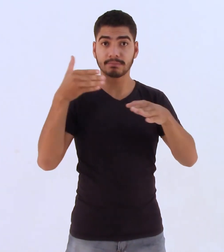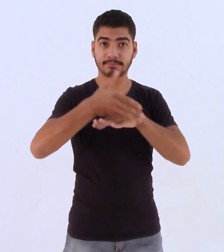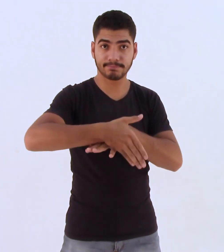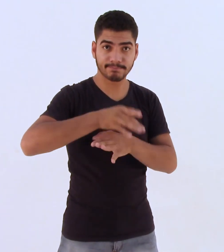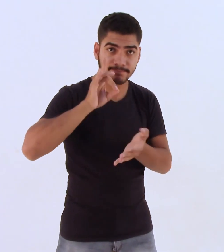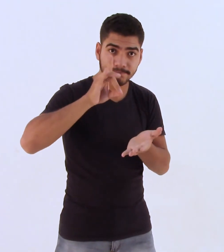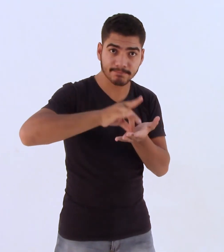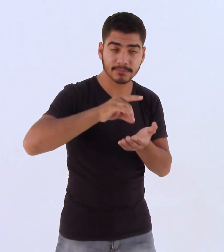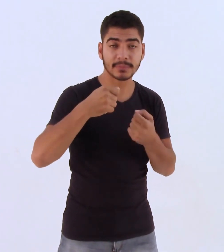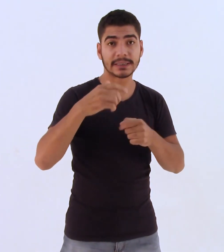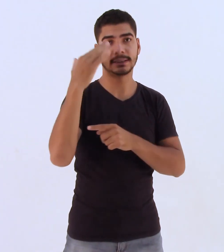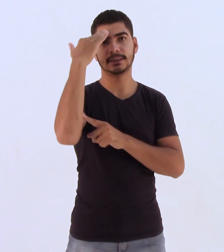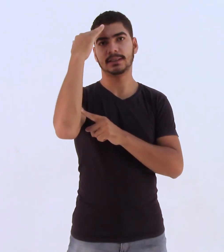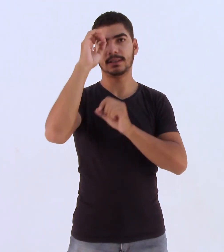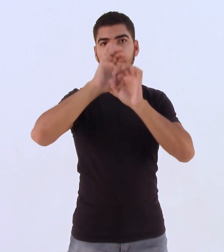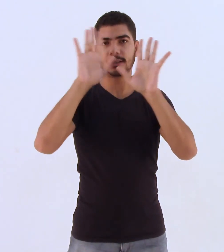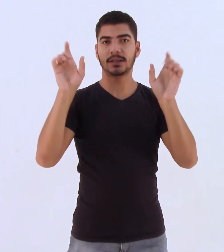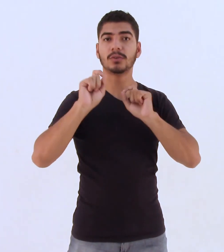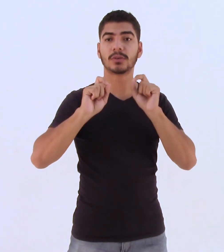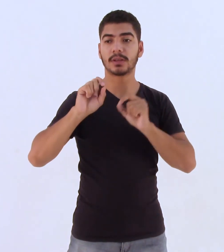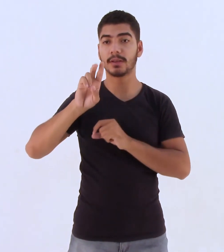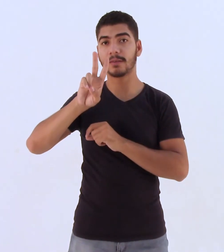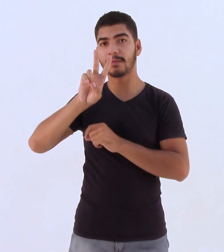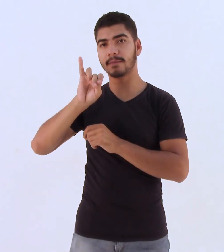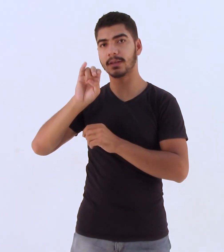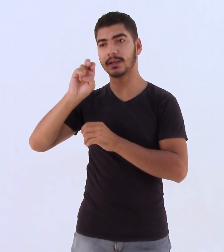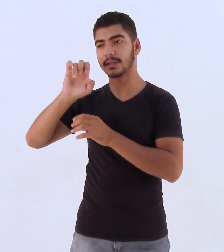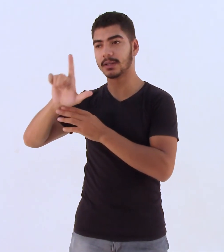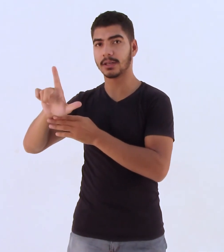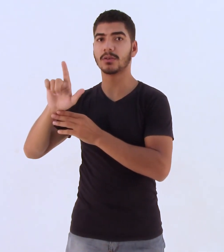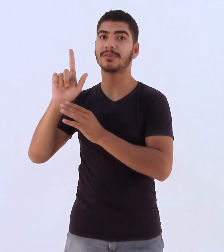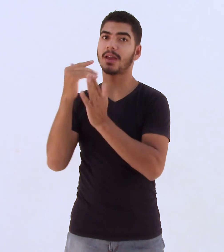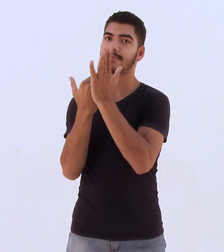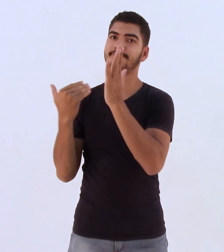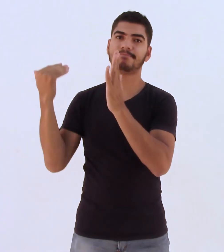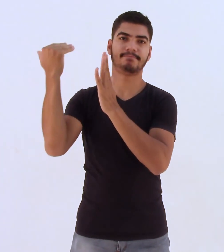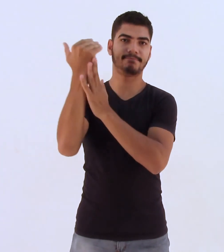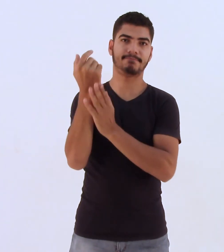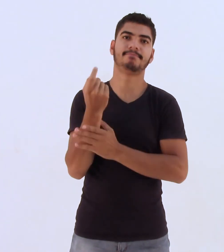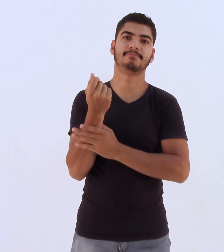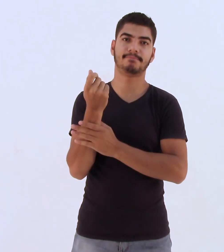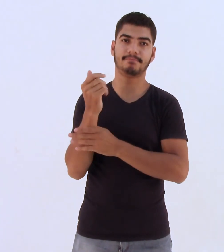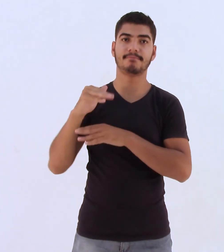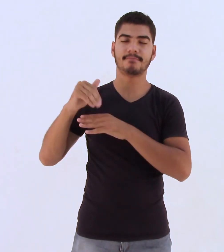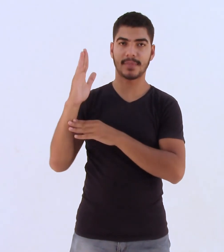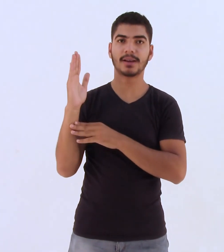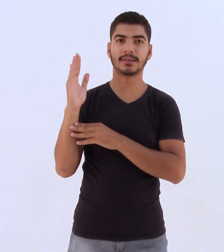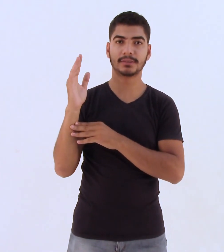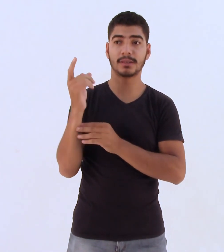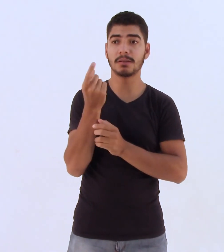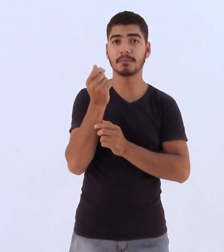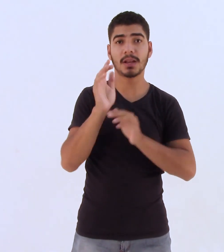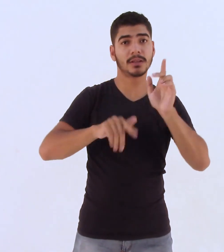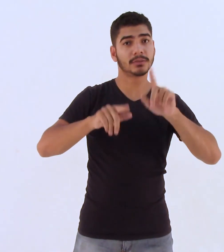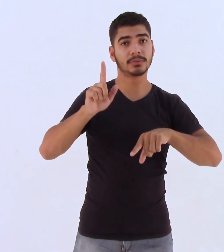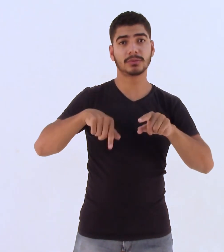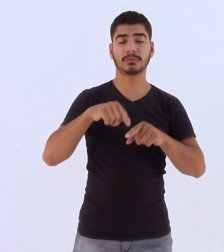é preciso compreender que o mercado de vinil atua acima da tabela de preço das demais mídias. Os preços variam de R$